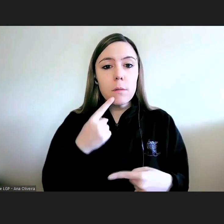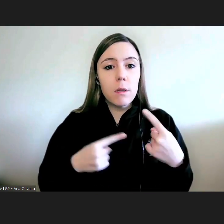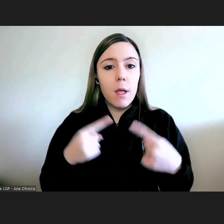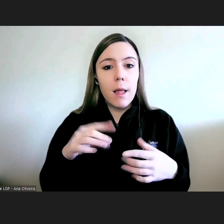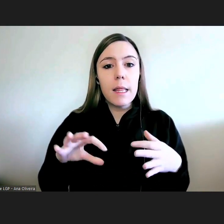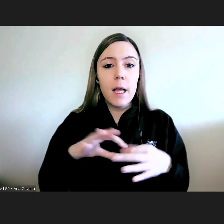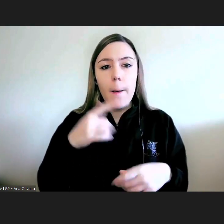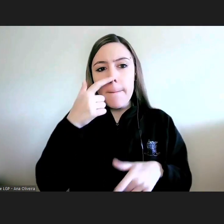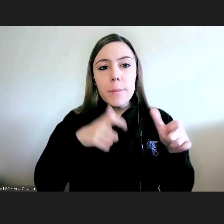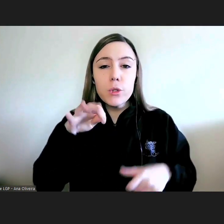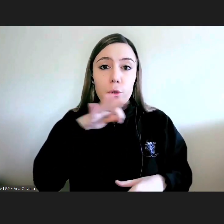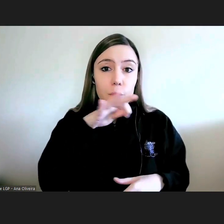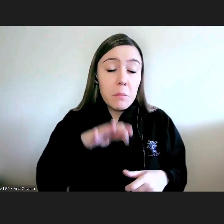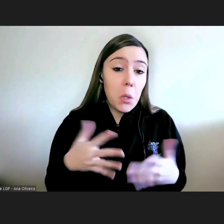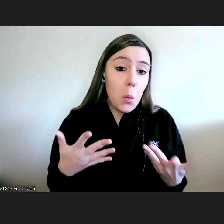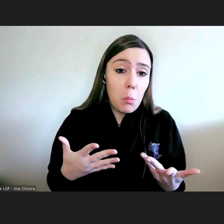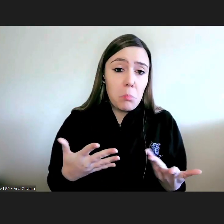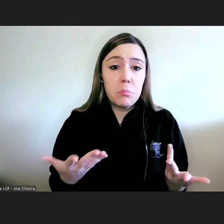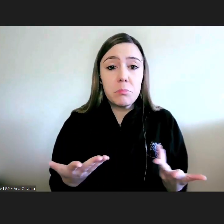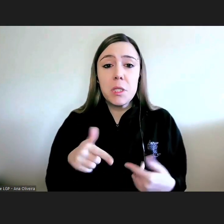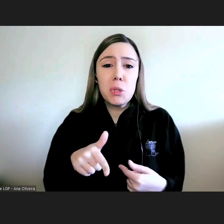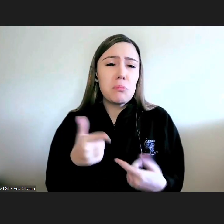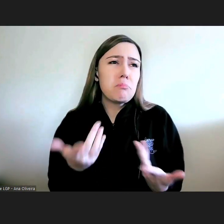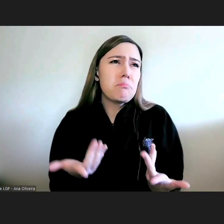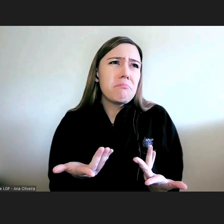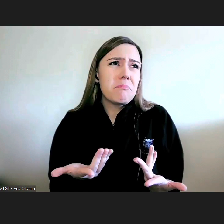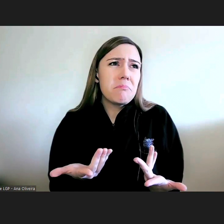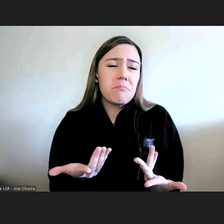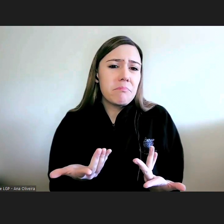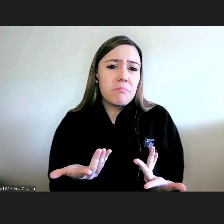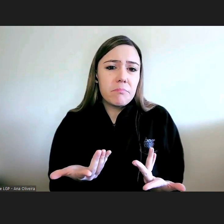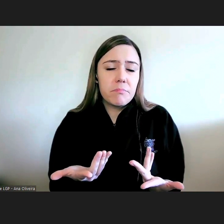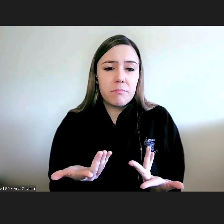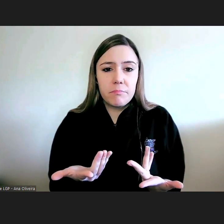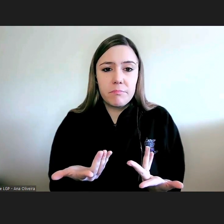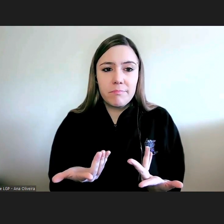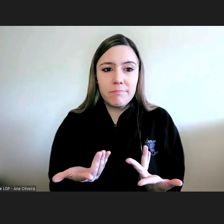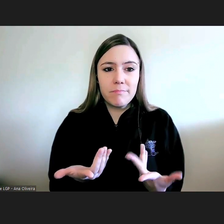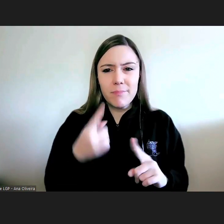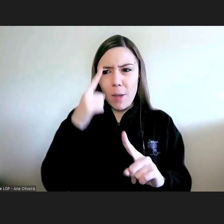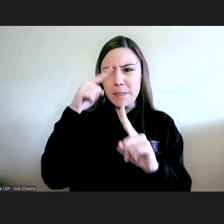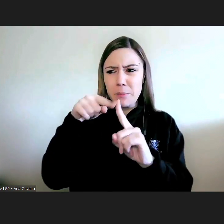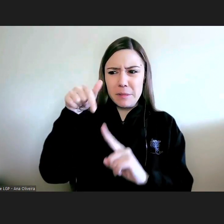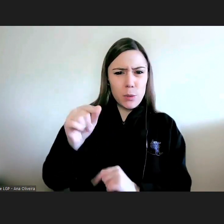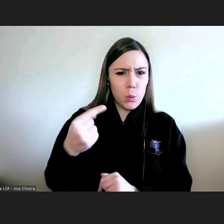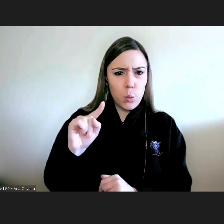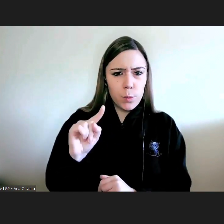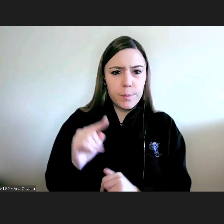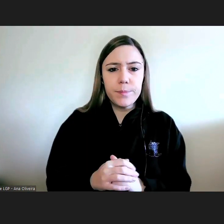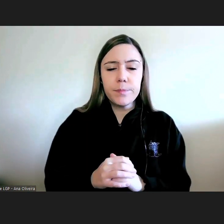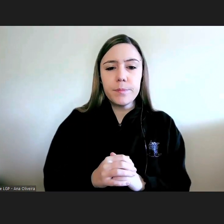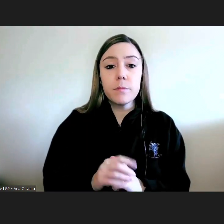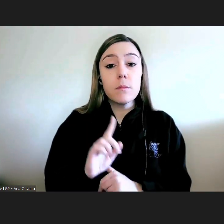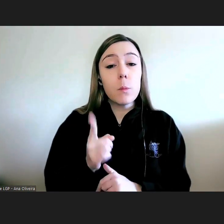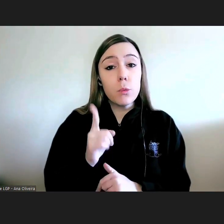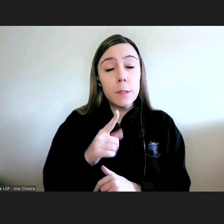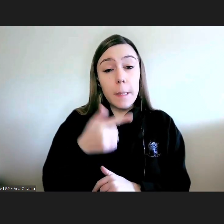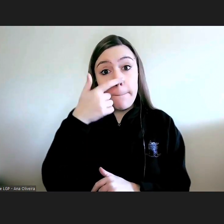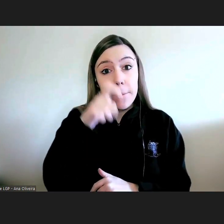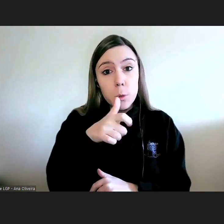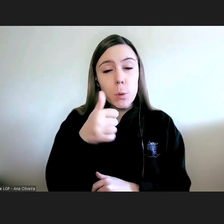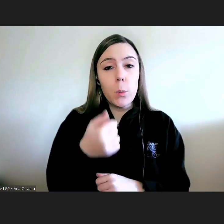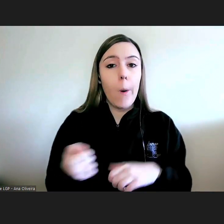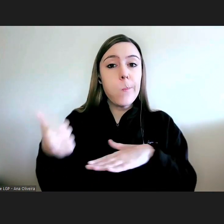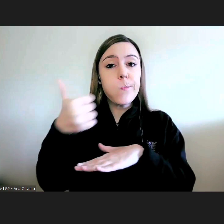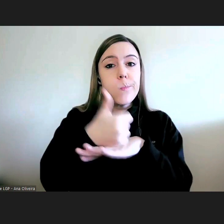familiares enfim que não é propriamente aqui a missão do provedor de justiça e por isso o provedor tem esta